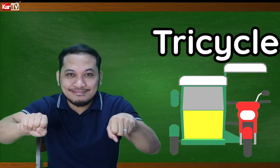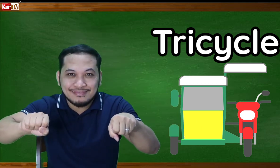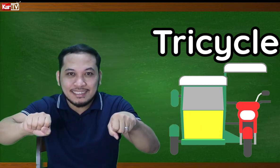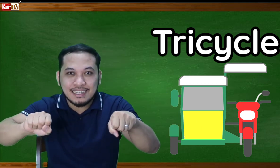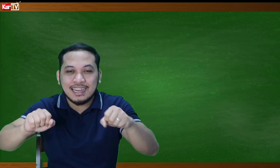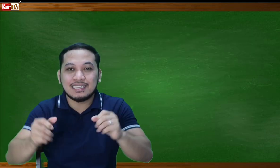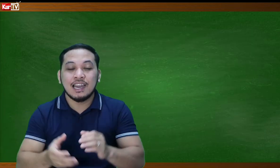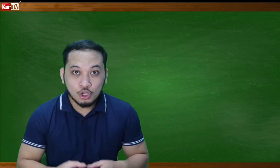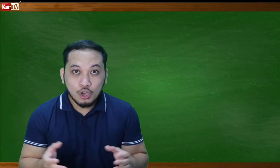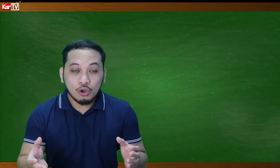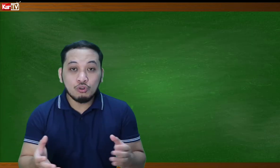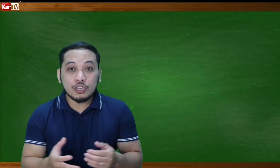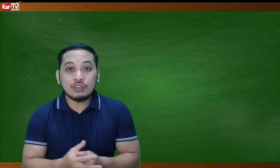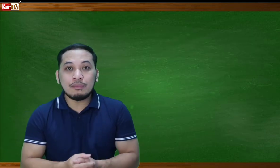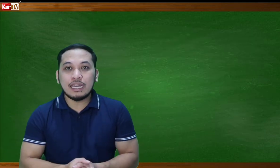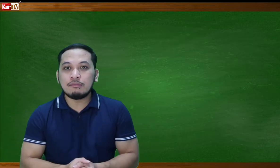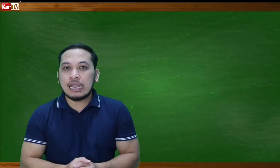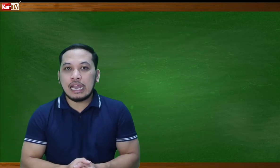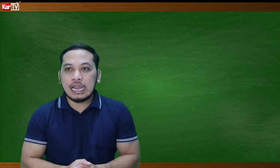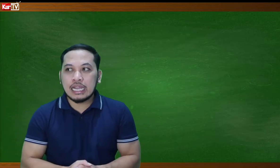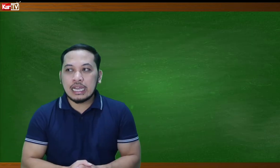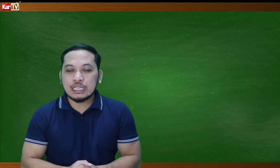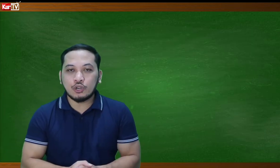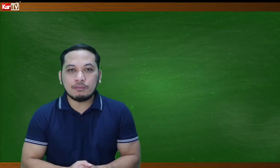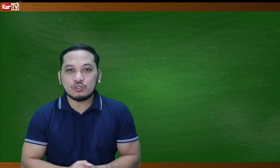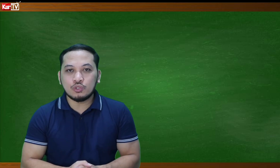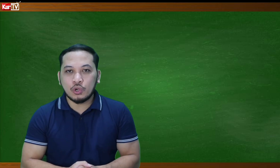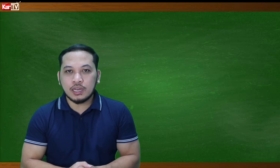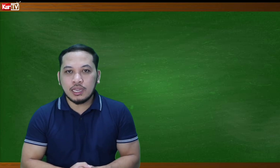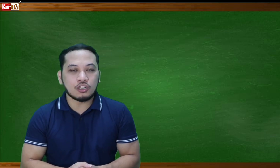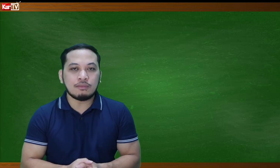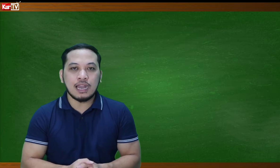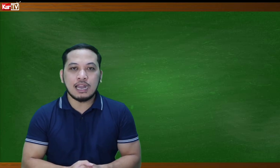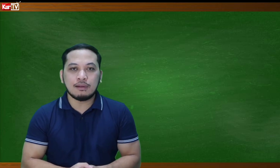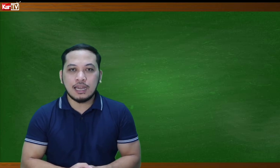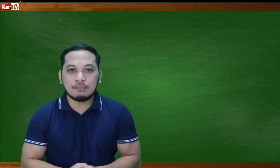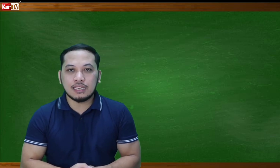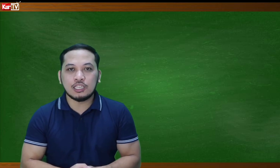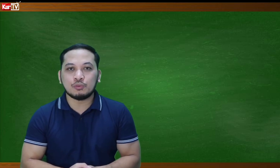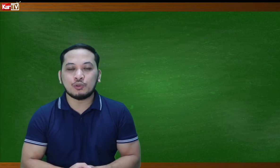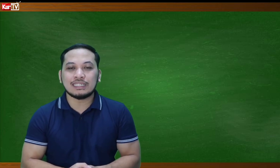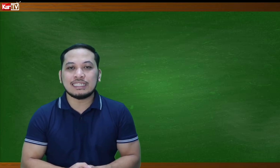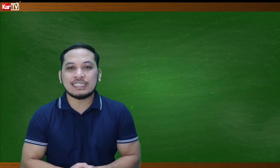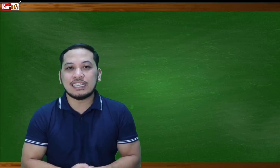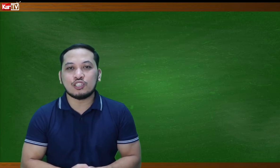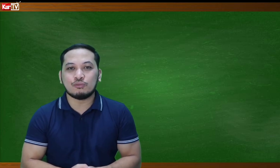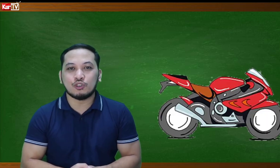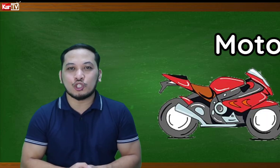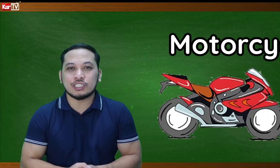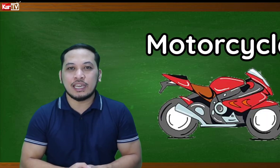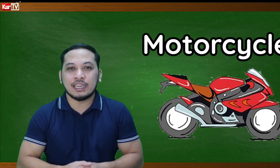ayan. Kung kayo naman ay magkaangkas or magjoyride or maghahabal-hahabal, ganito po natin iseselyas ang motorcycle.